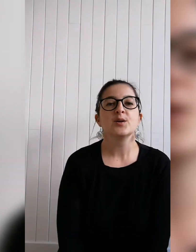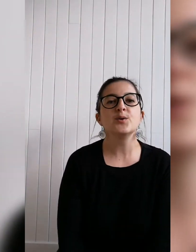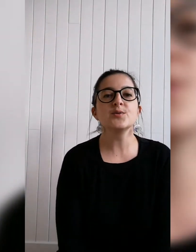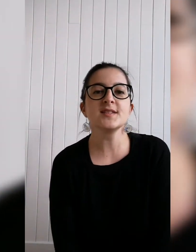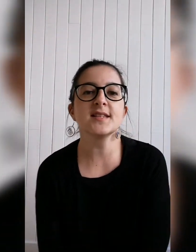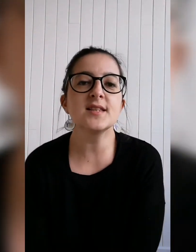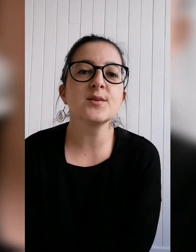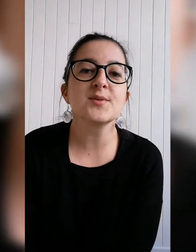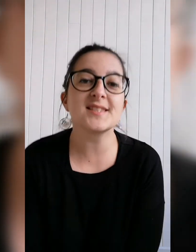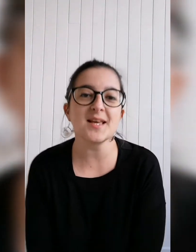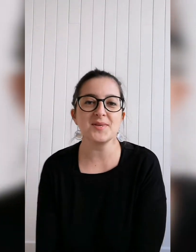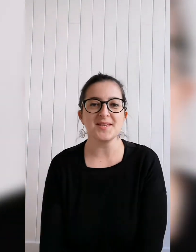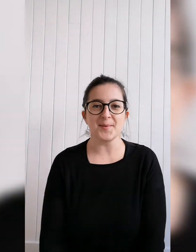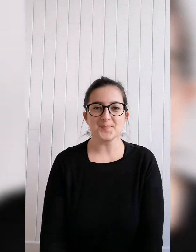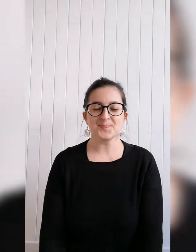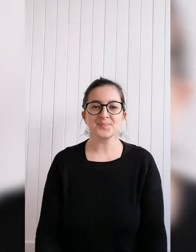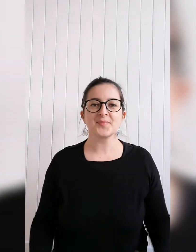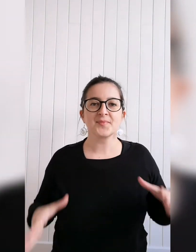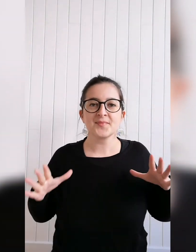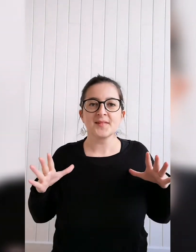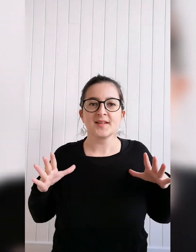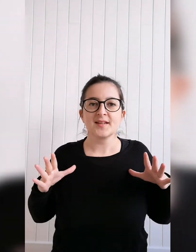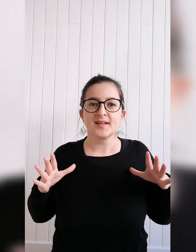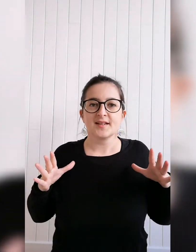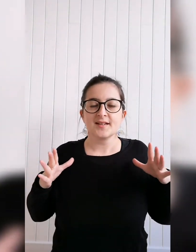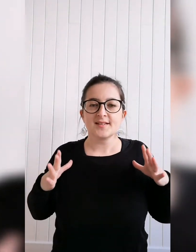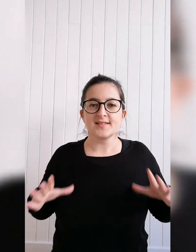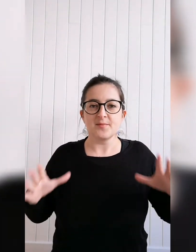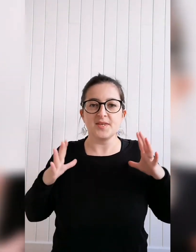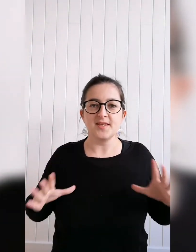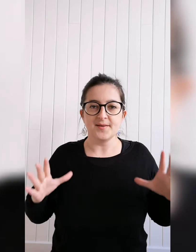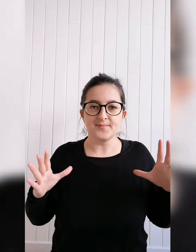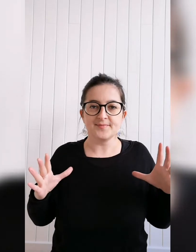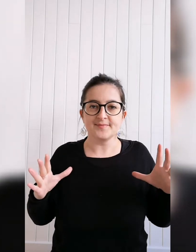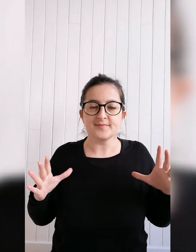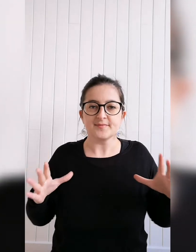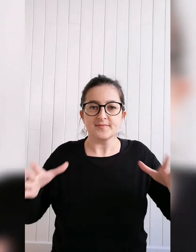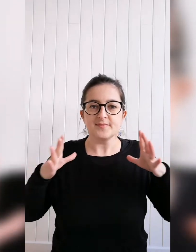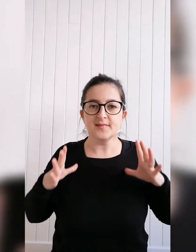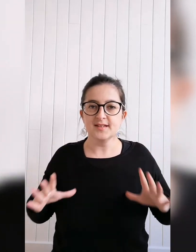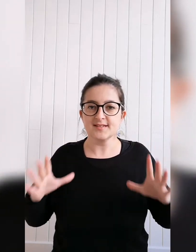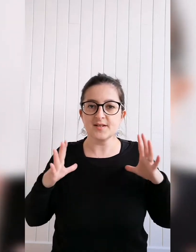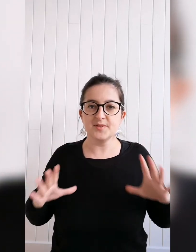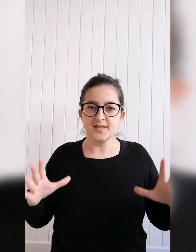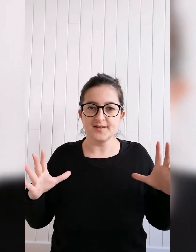Le signe s'habiller. S'habiller. S'habiller.